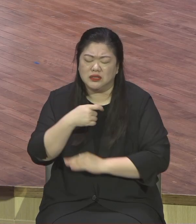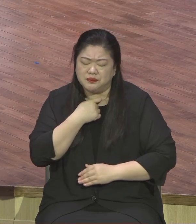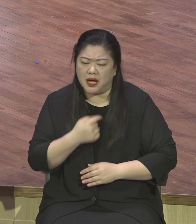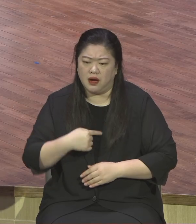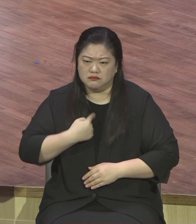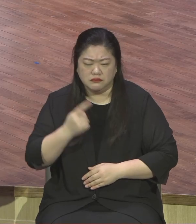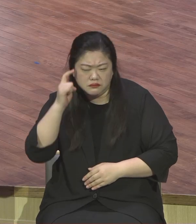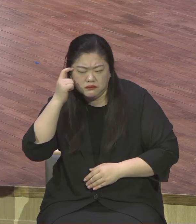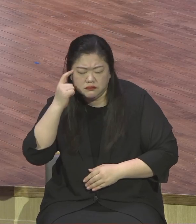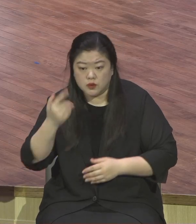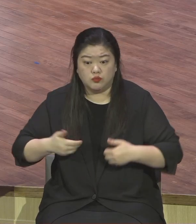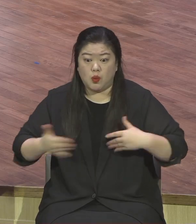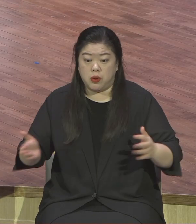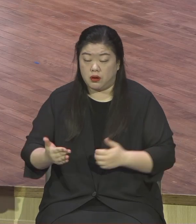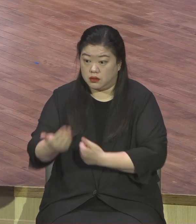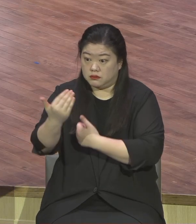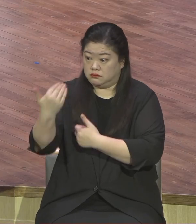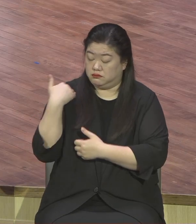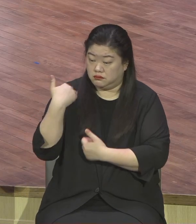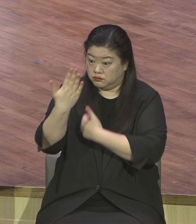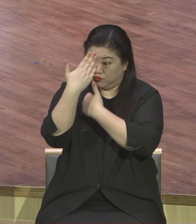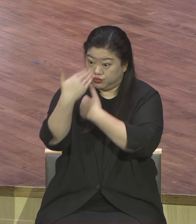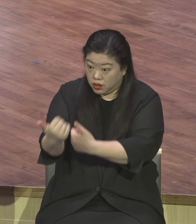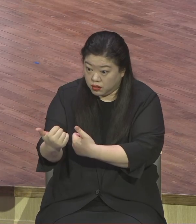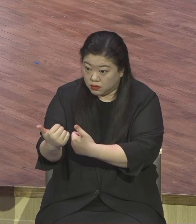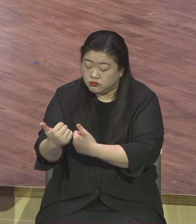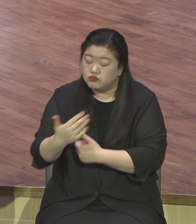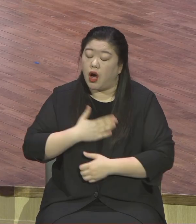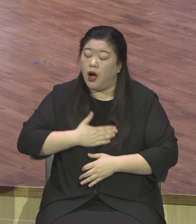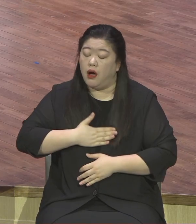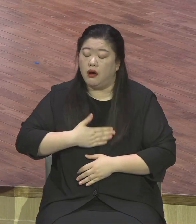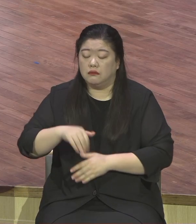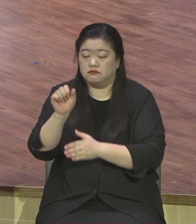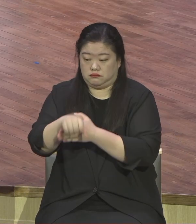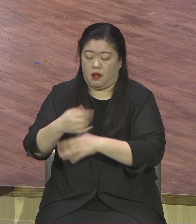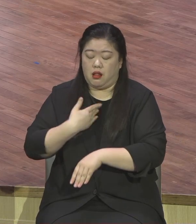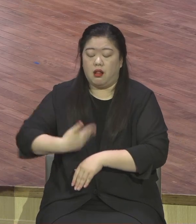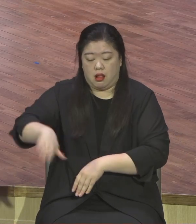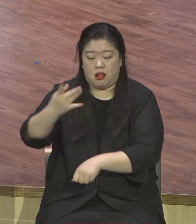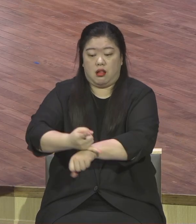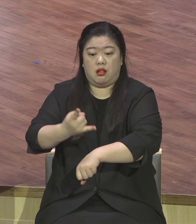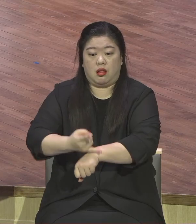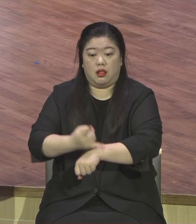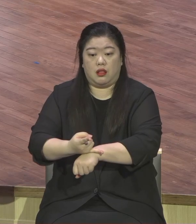문제가 발생해서 임금의 초청에도 불구하고 응하지라니